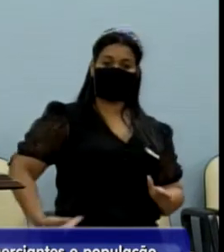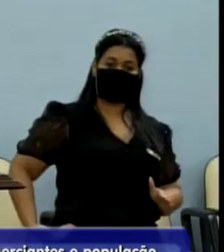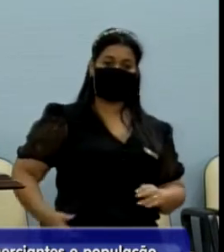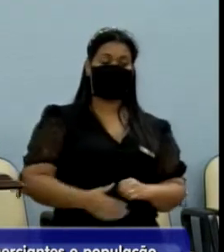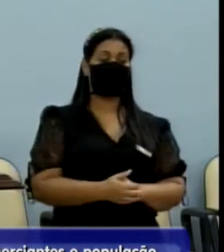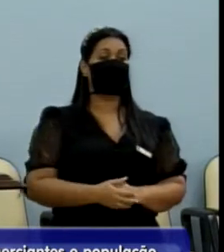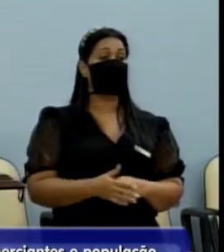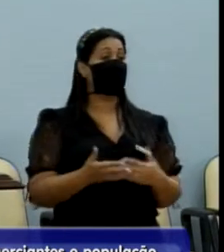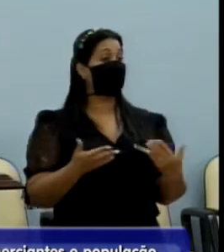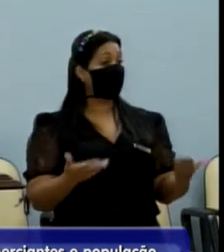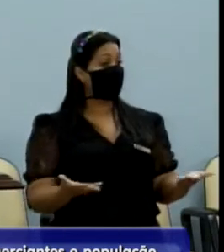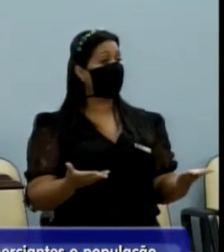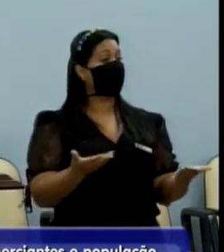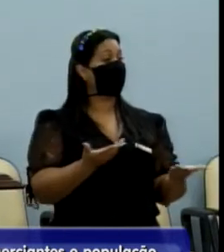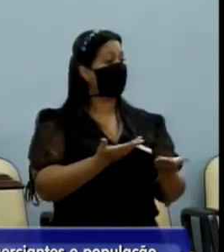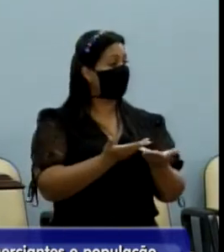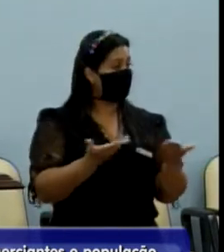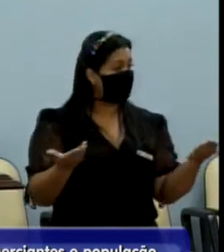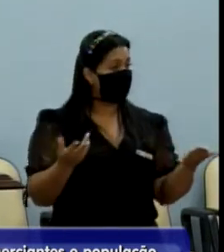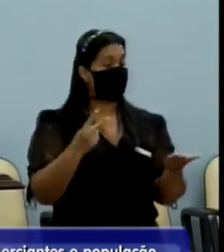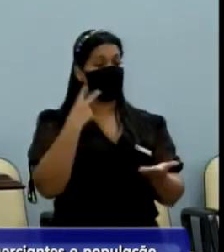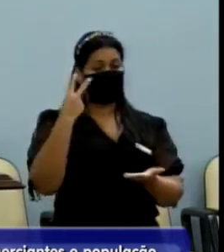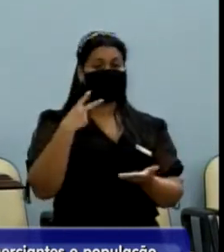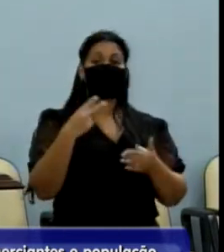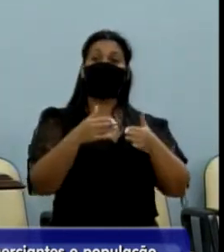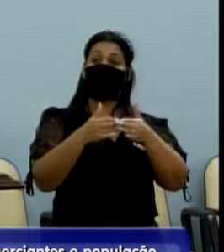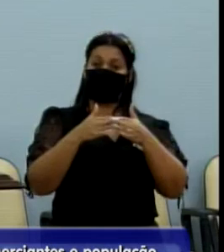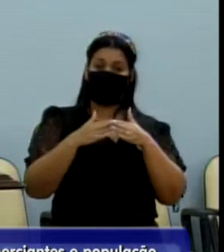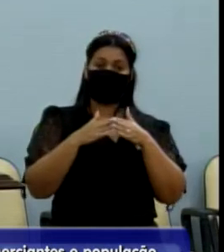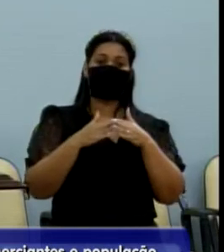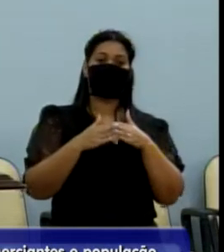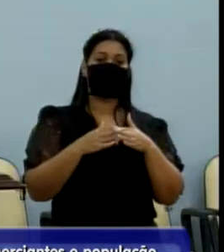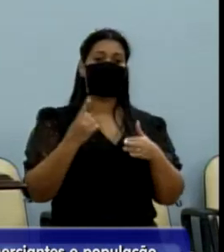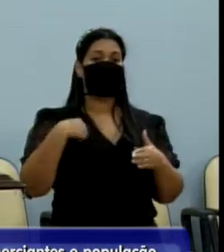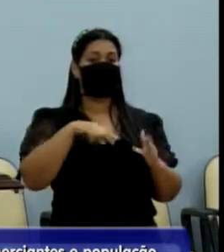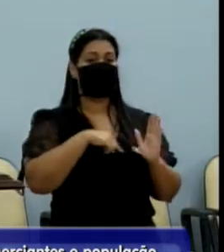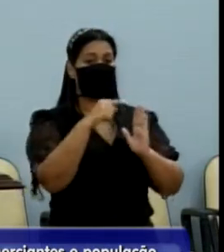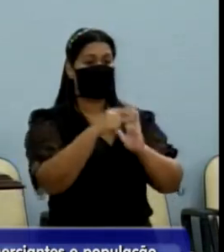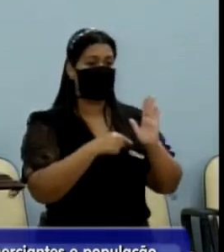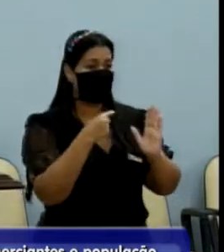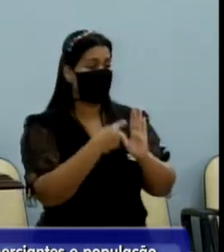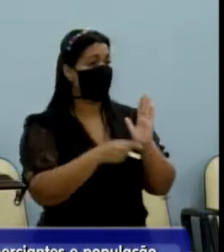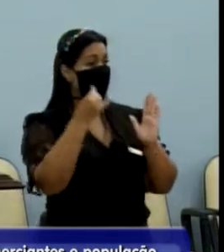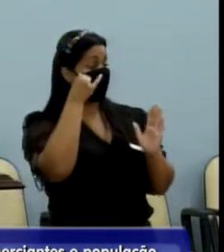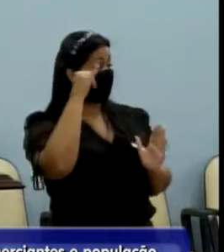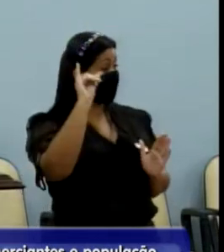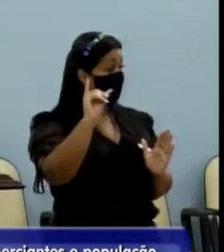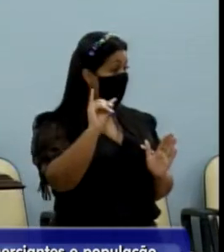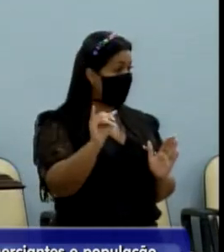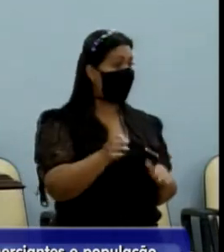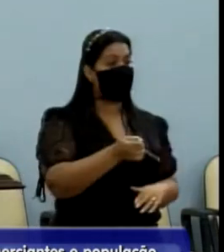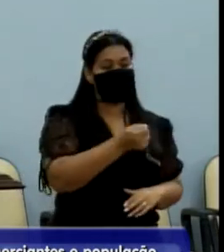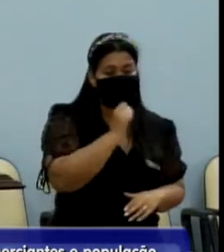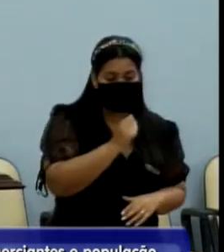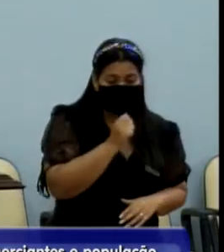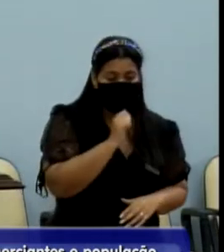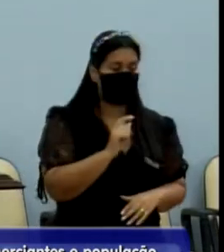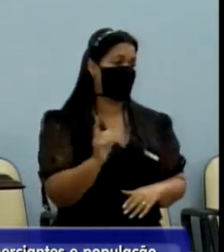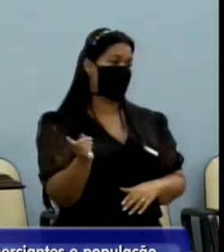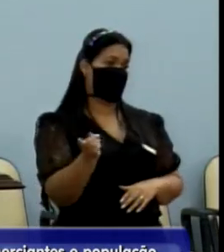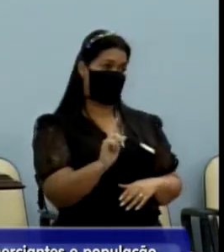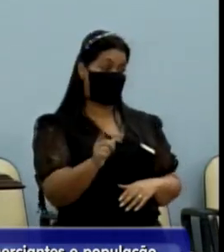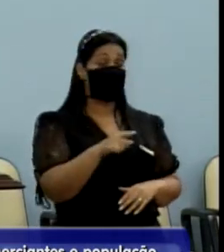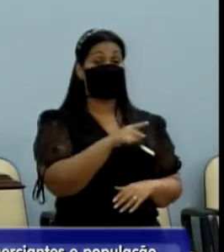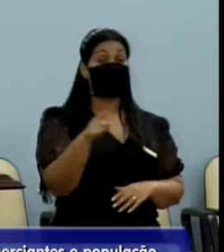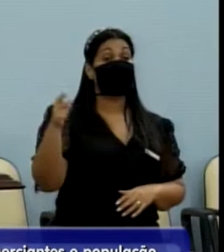Então, senhores vereadores, quando os senhores pedem para a gente quebrar um veto aqui na casa, não é à toa. É que